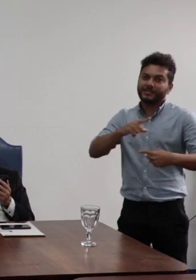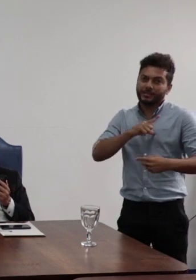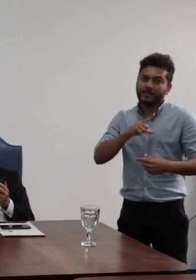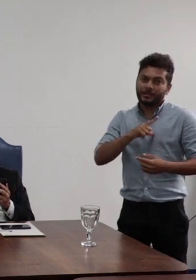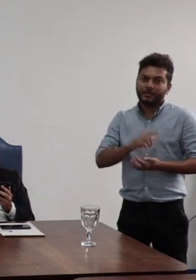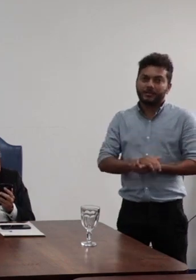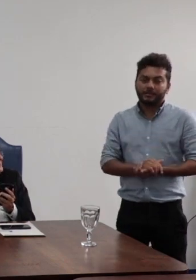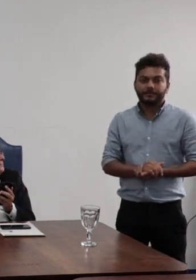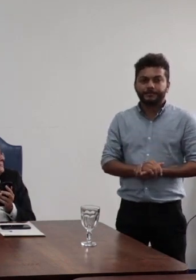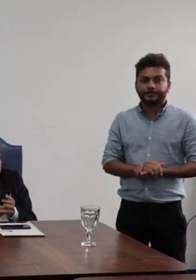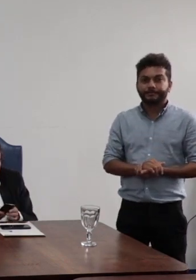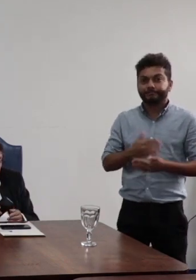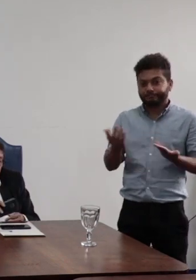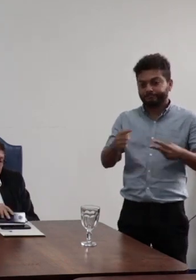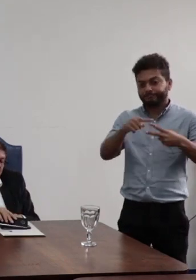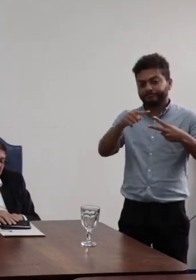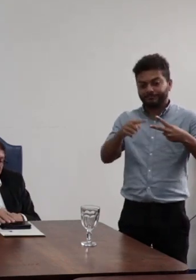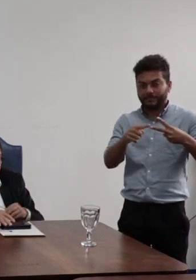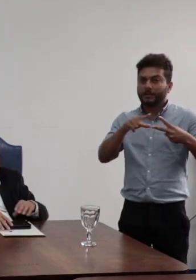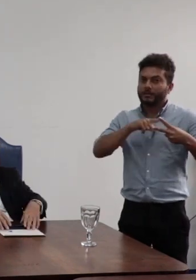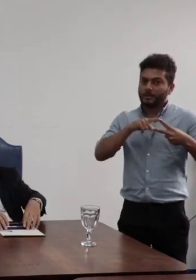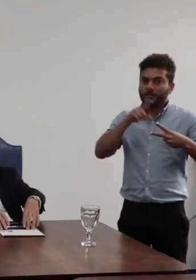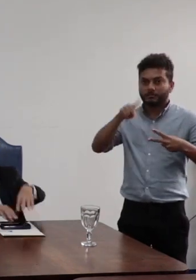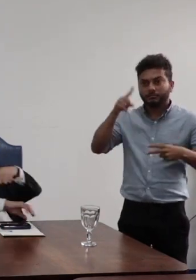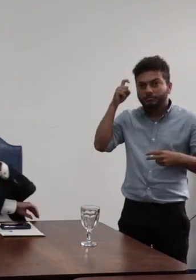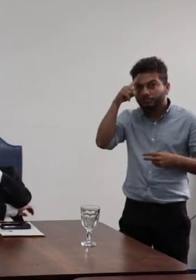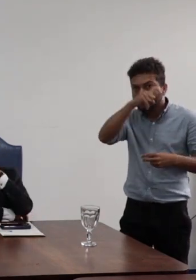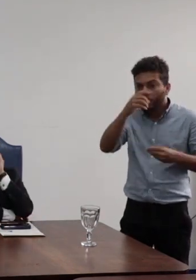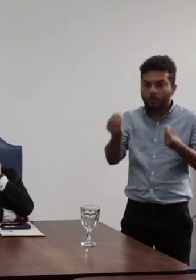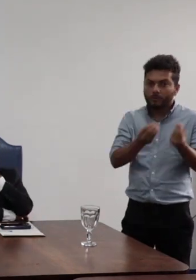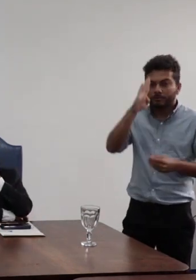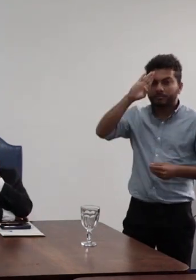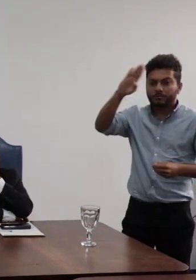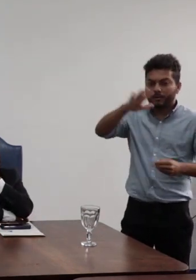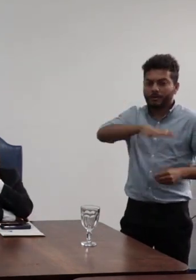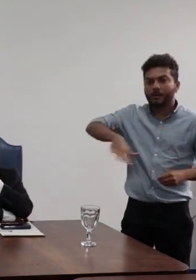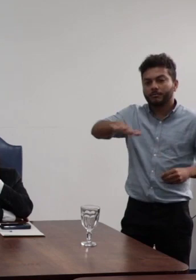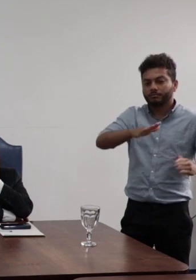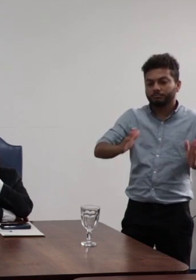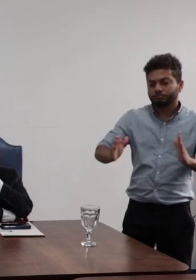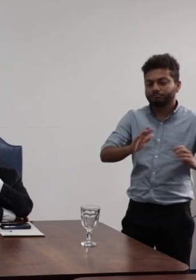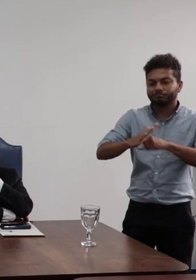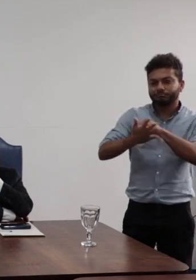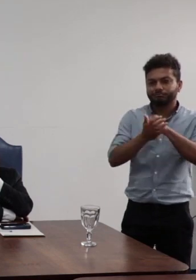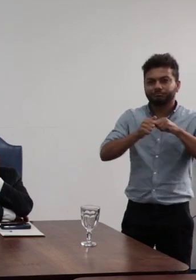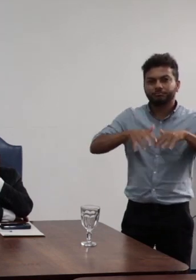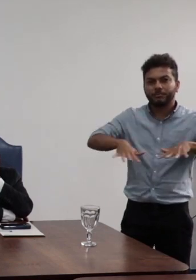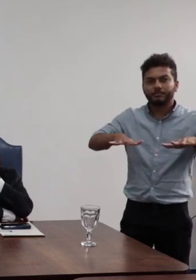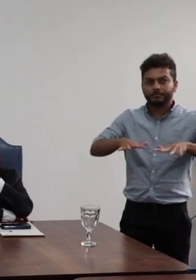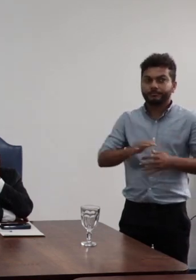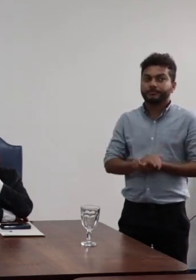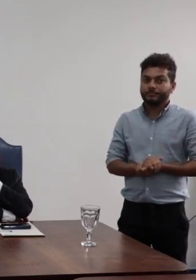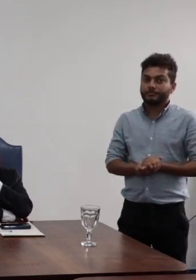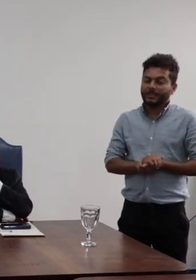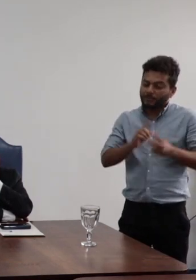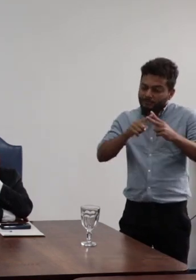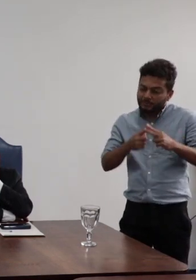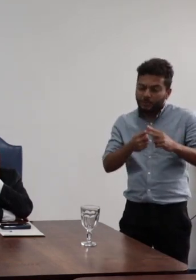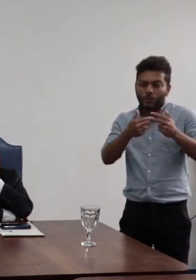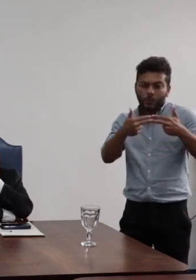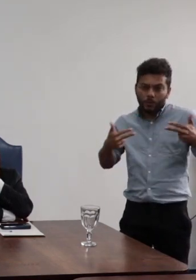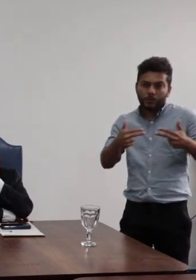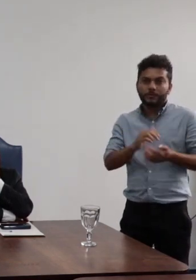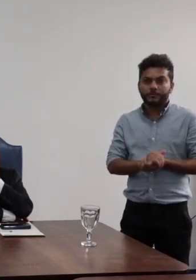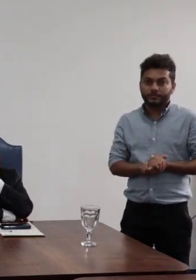elementos acabam gerando uma dificuldade e, sobretudo, a pandemia para a revisão, por isso, inclusive,